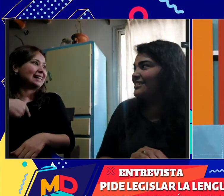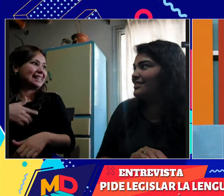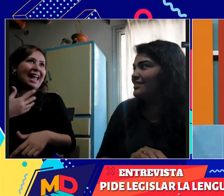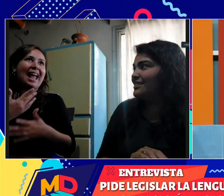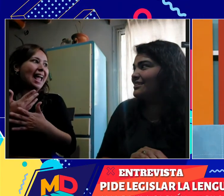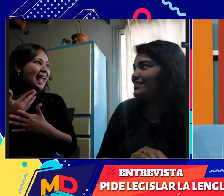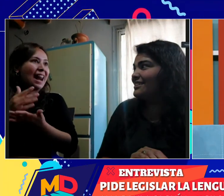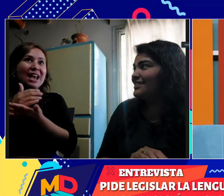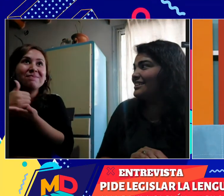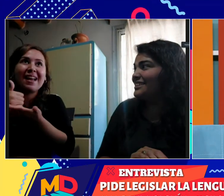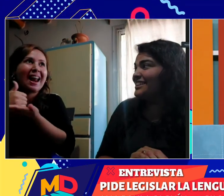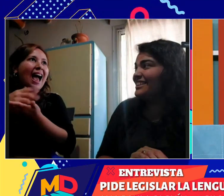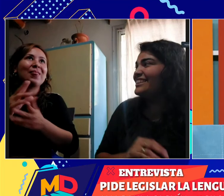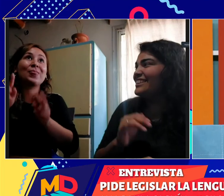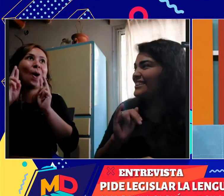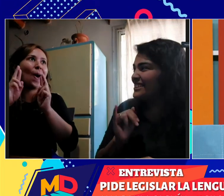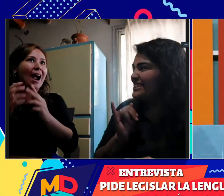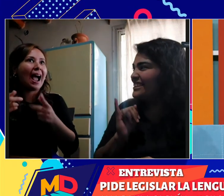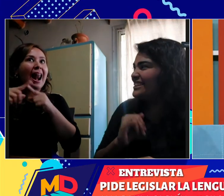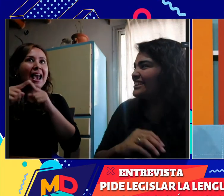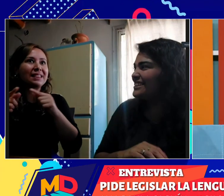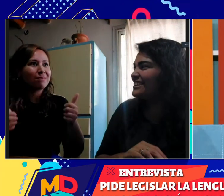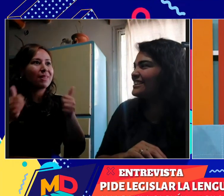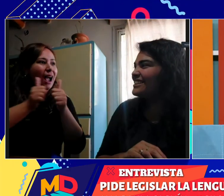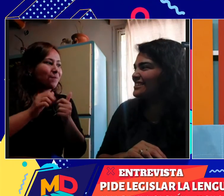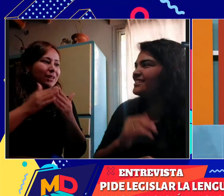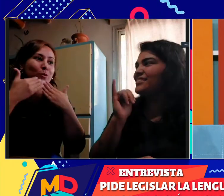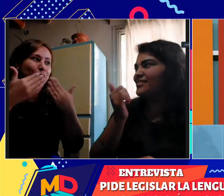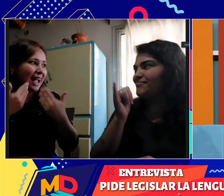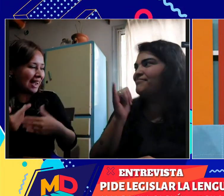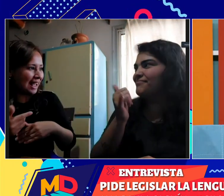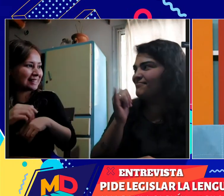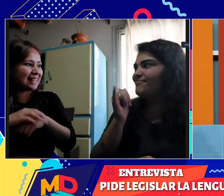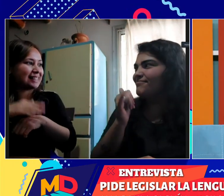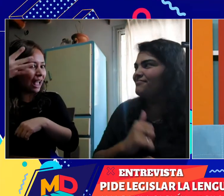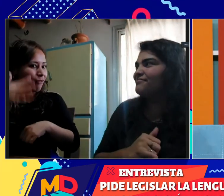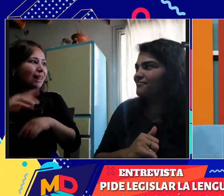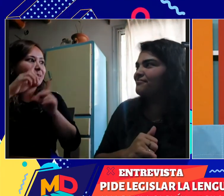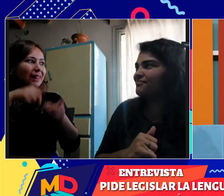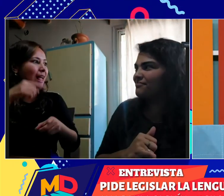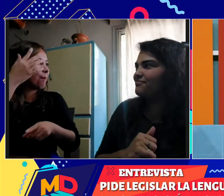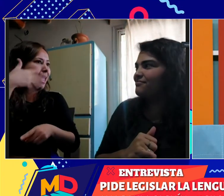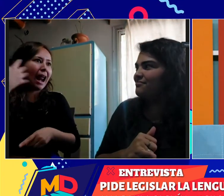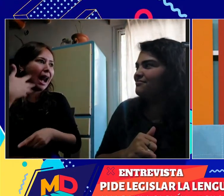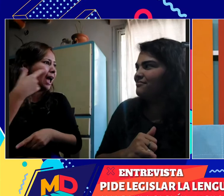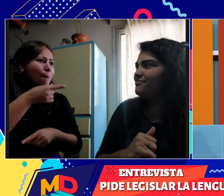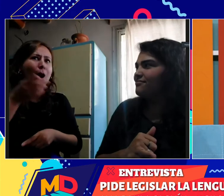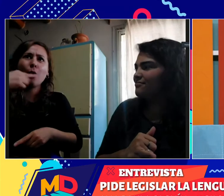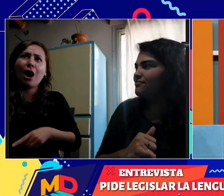importante tu trabajo y tu compromiso también, así que agradecerte desde acá. Ana, vamos a seguir ayudándote en que la lengua de señas